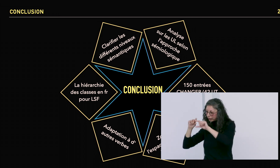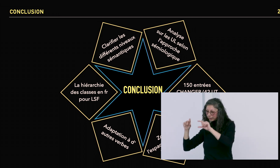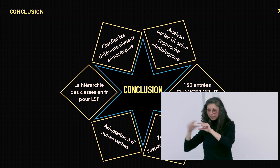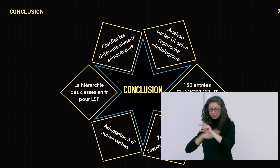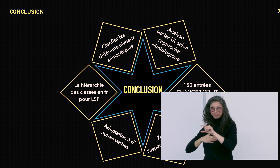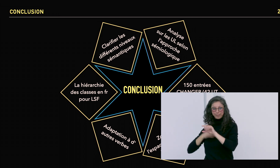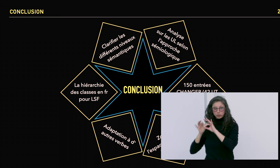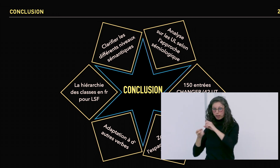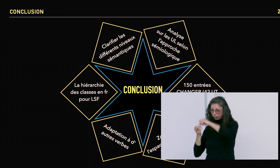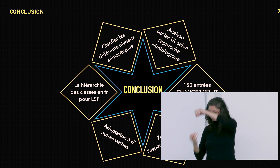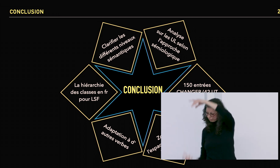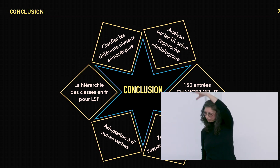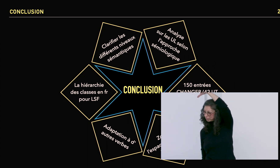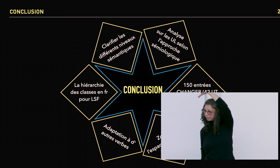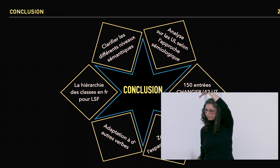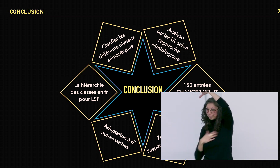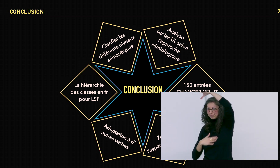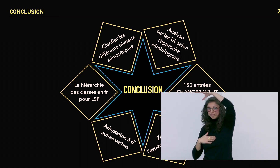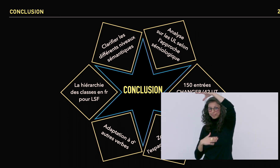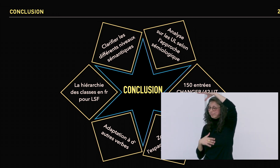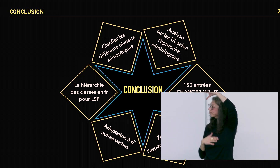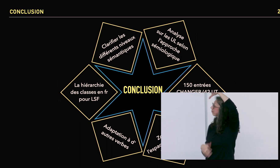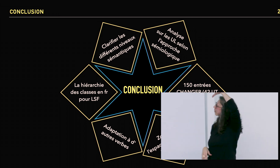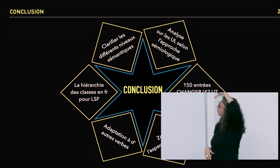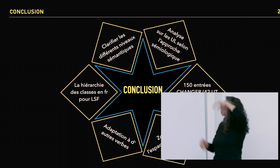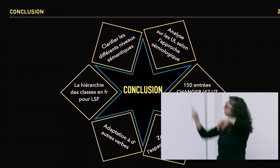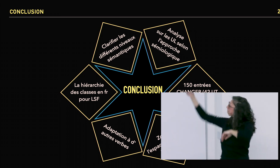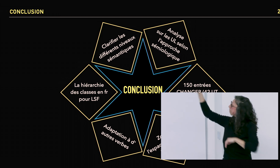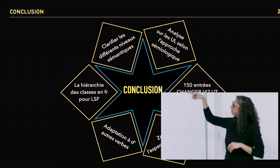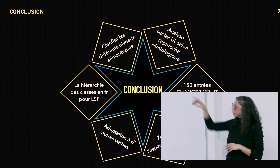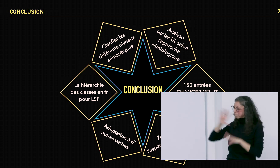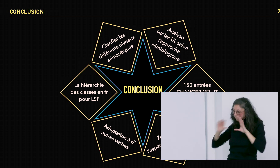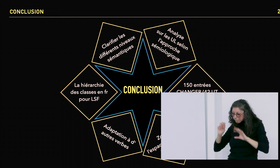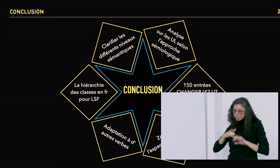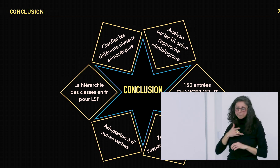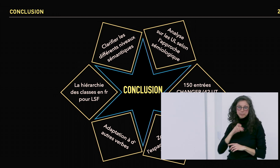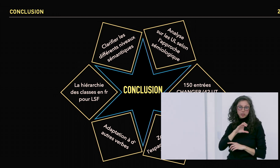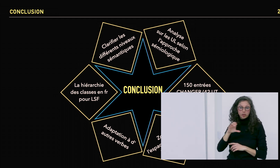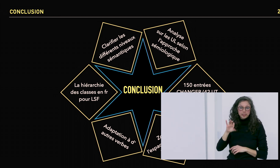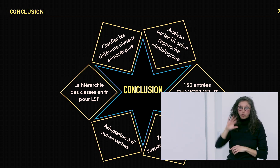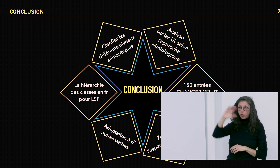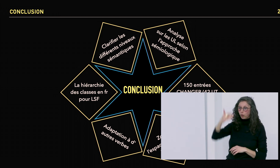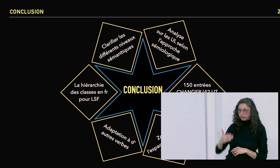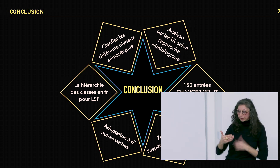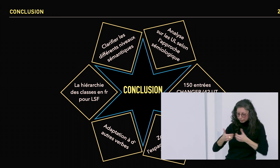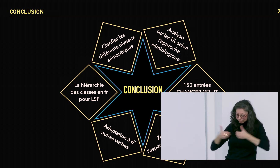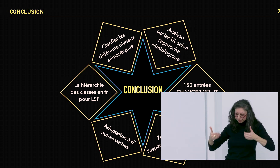dans l'approche sémiologique de Christian Cuxac, il y avait une catégorie qui s'appelait unité lexicale et j'ai pu détailler ces différentes unités